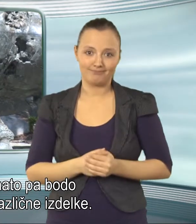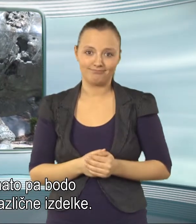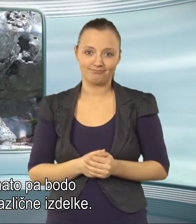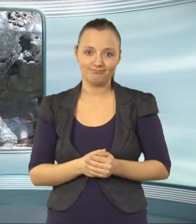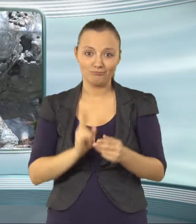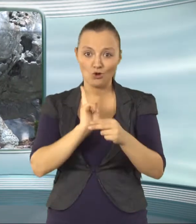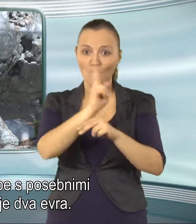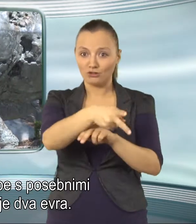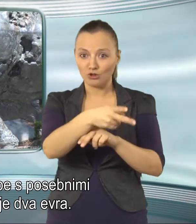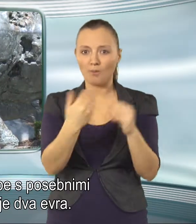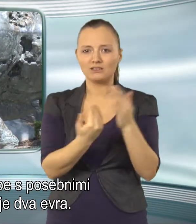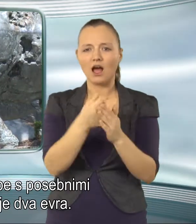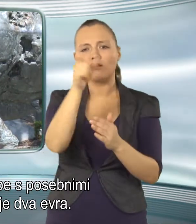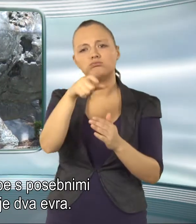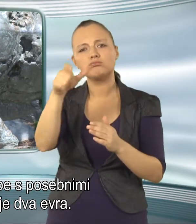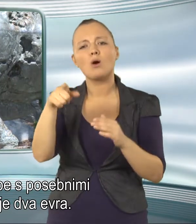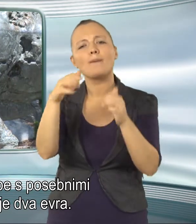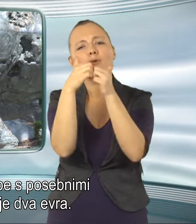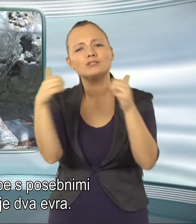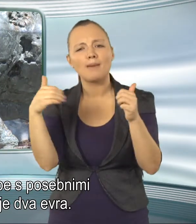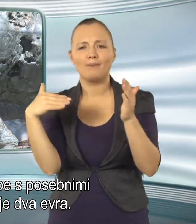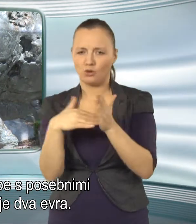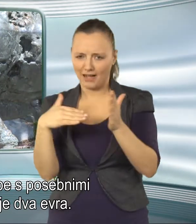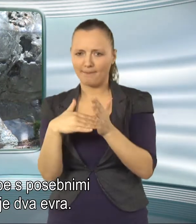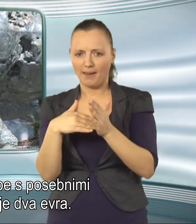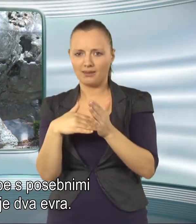Vstop za vsebe s posebnimi potrebami je 2 evra.